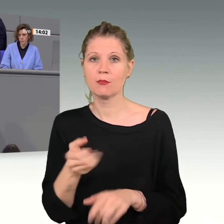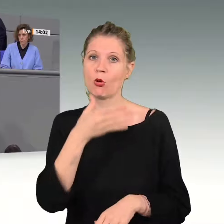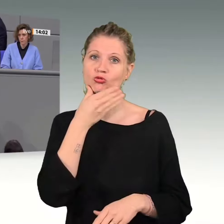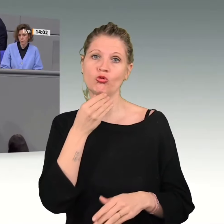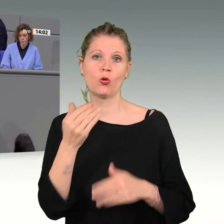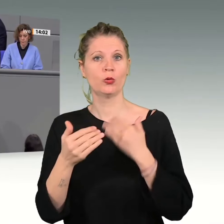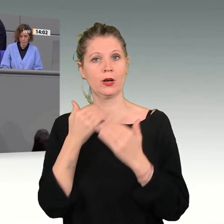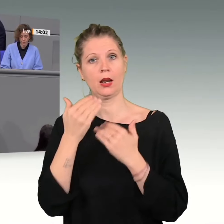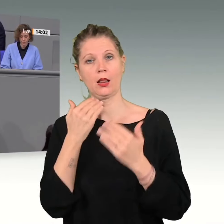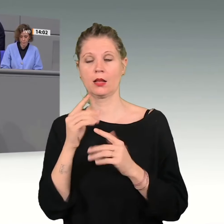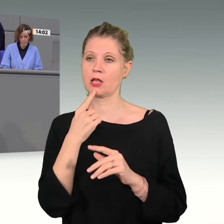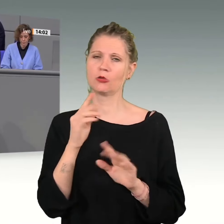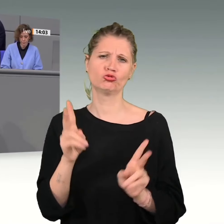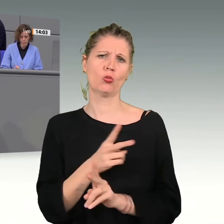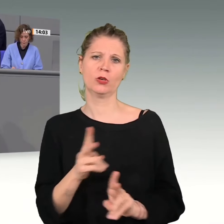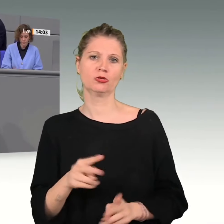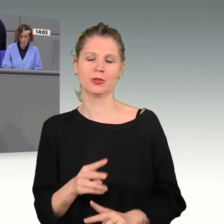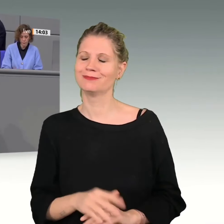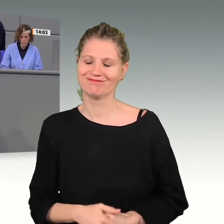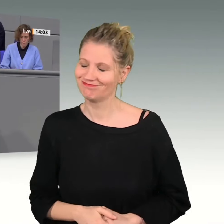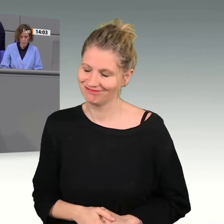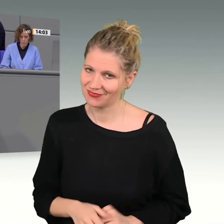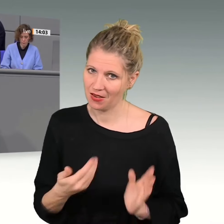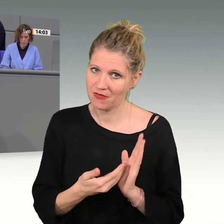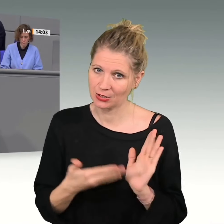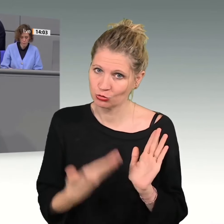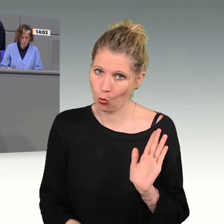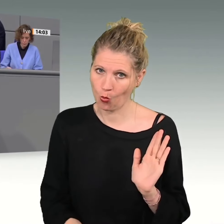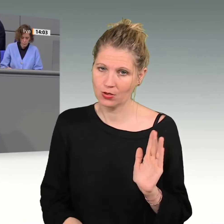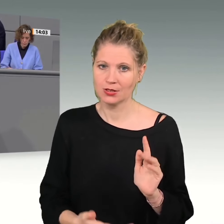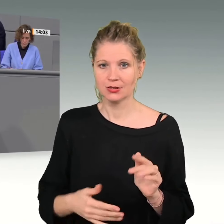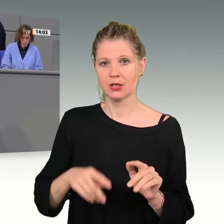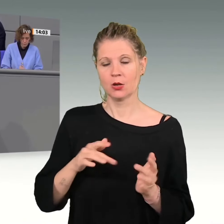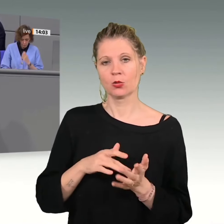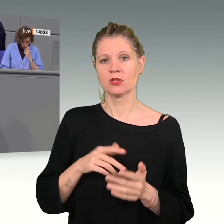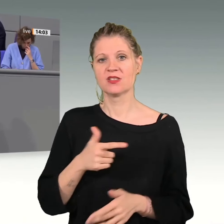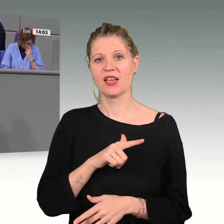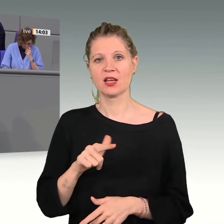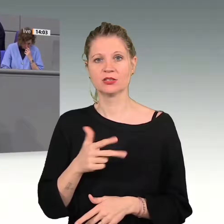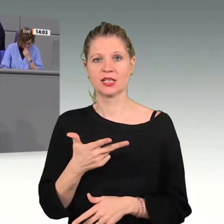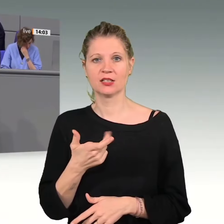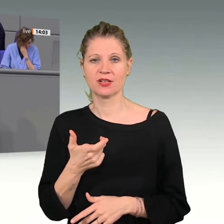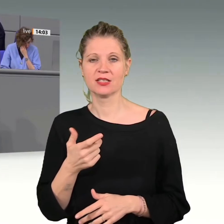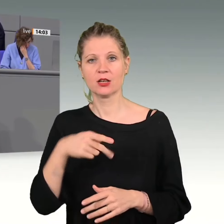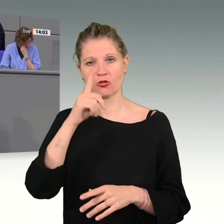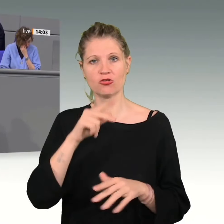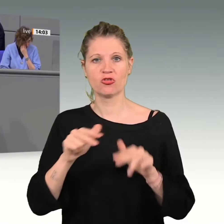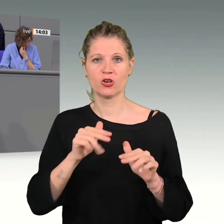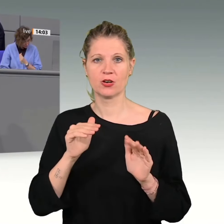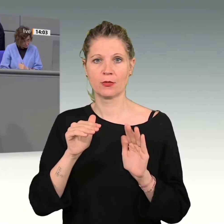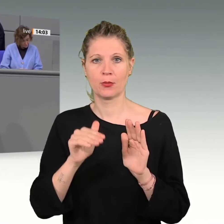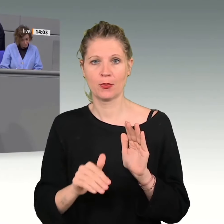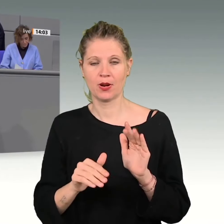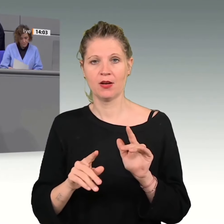2023 ist die deutsche Wirtschaft geschrumpft. Für 2024 haben wir